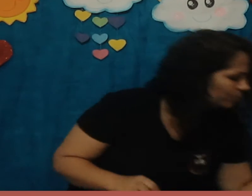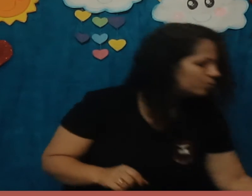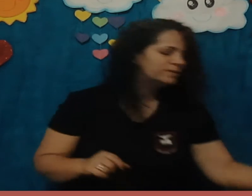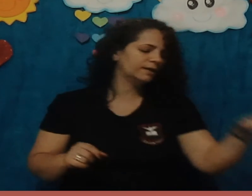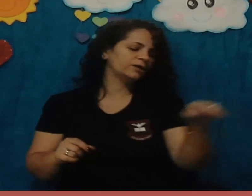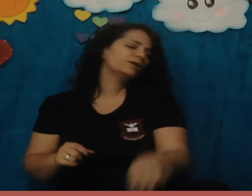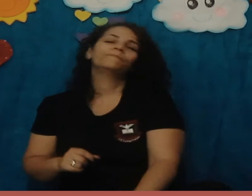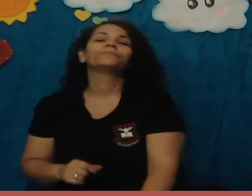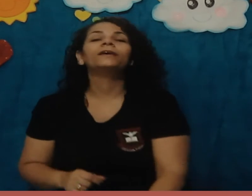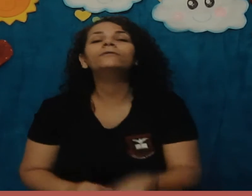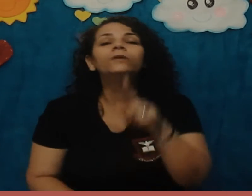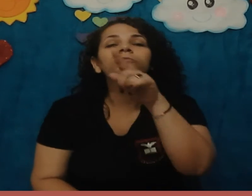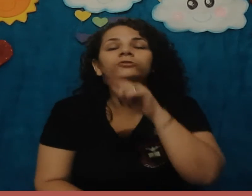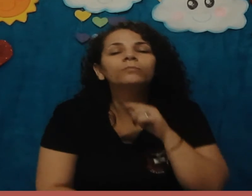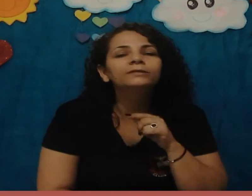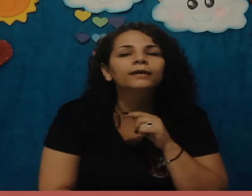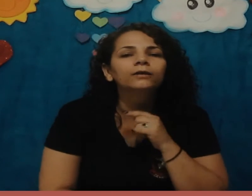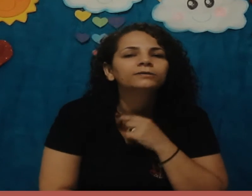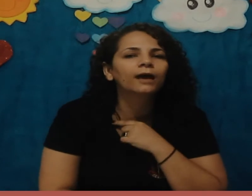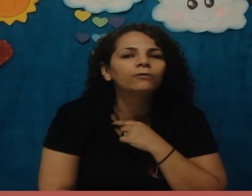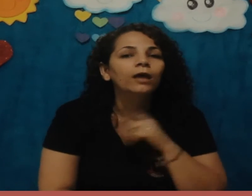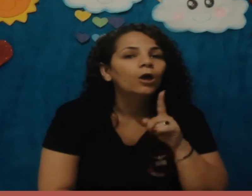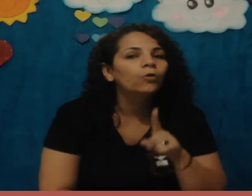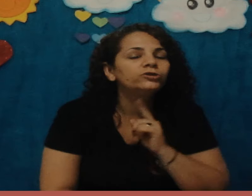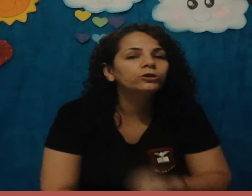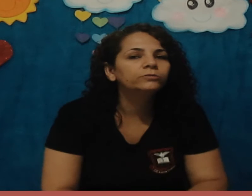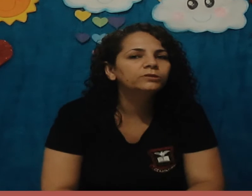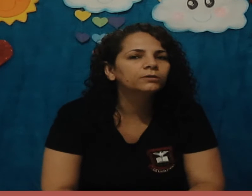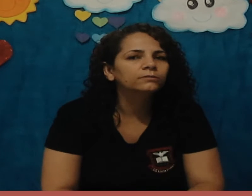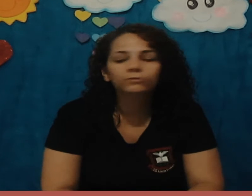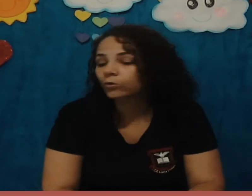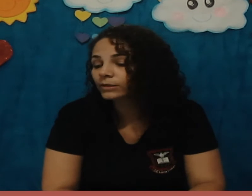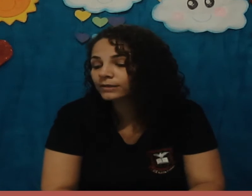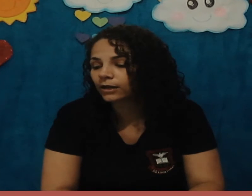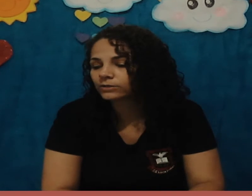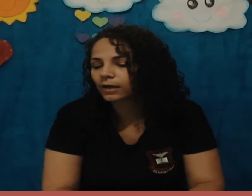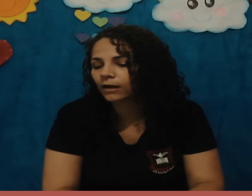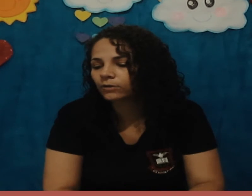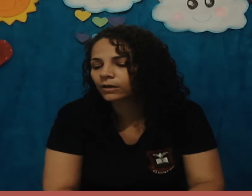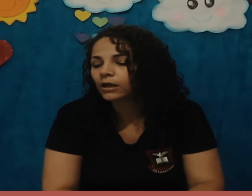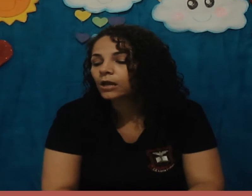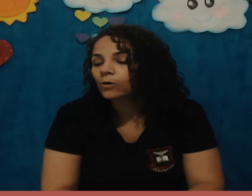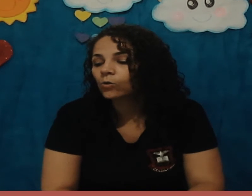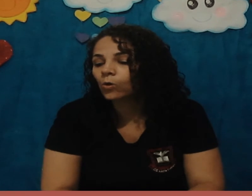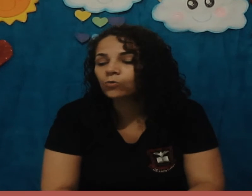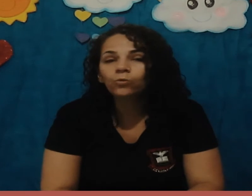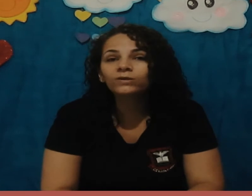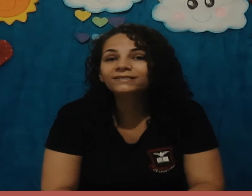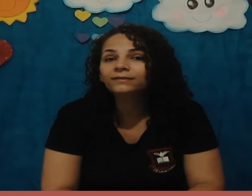músicas e vamos começar a nossa aula. Hoje nós vamos começar a nossa aula com os